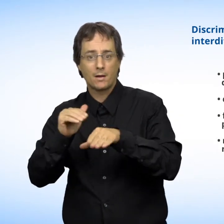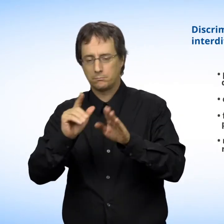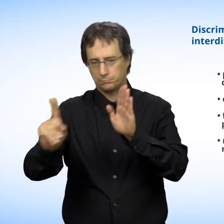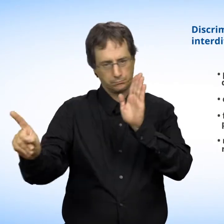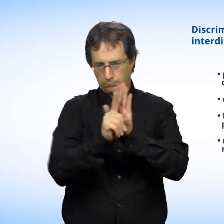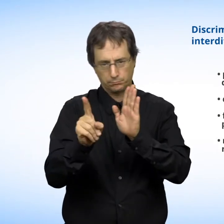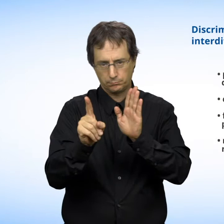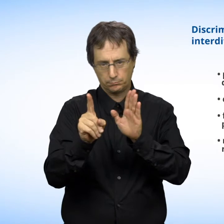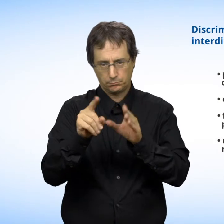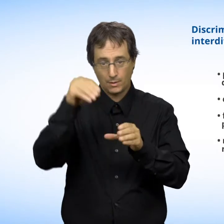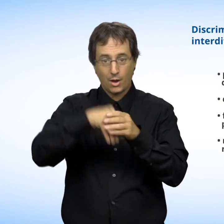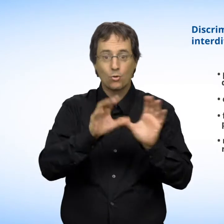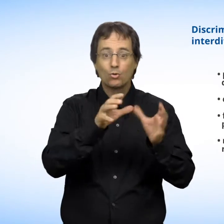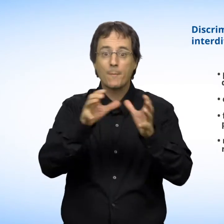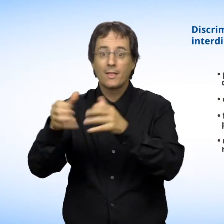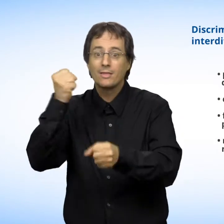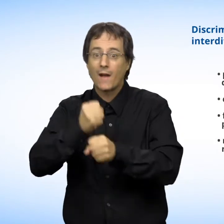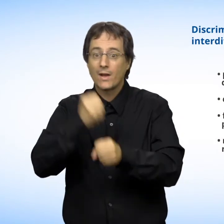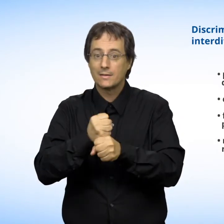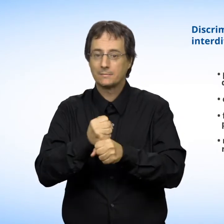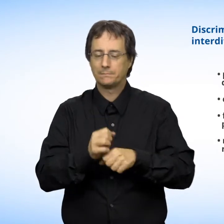et le harcèlement sont interdits dans le domaine du travail.